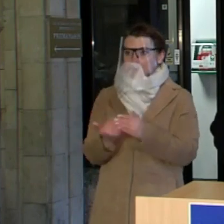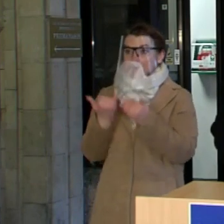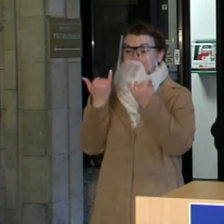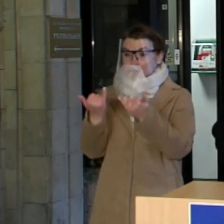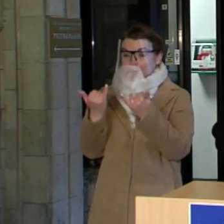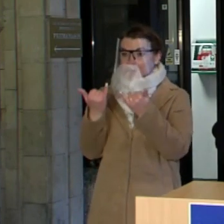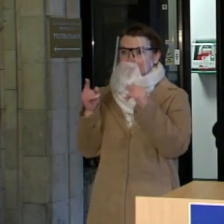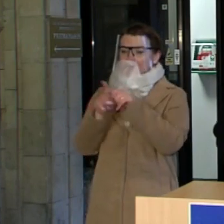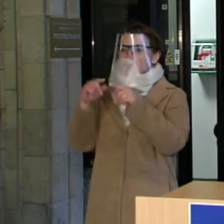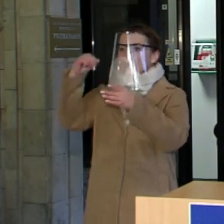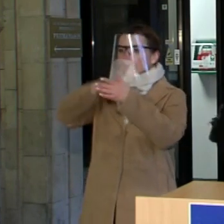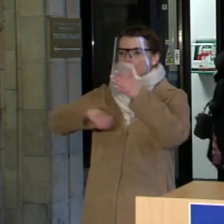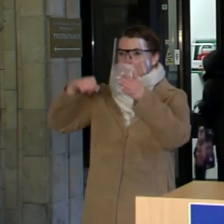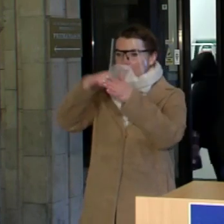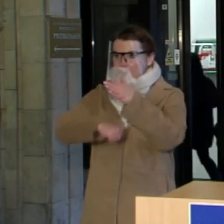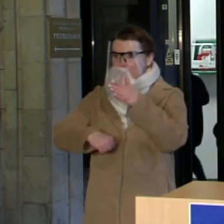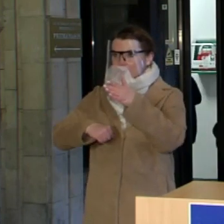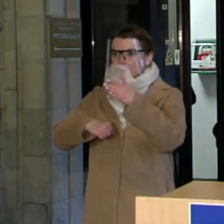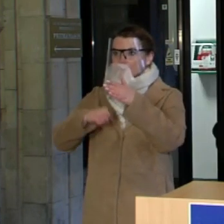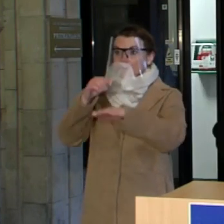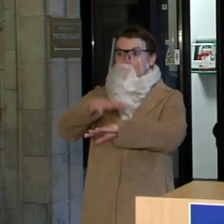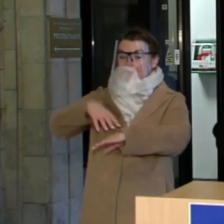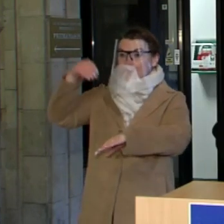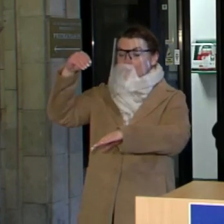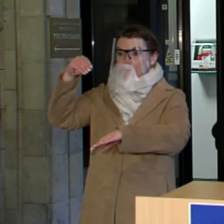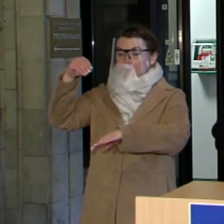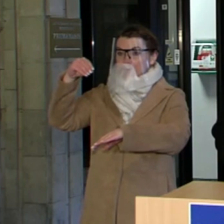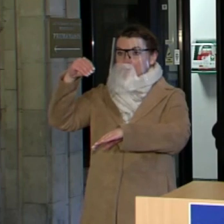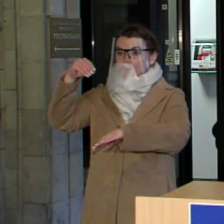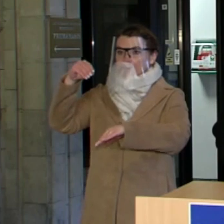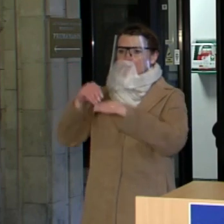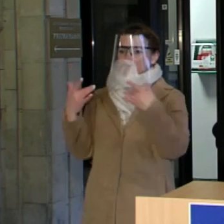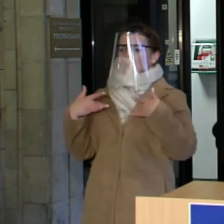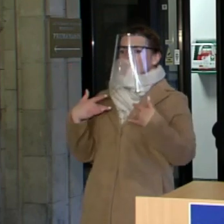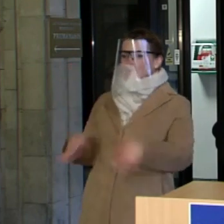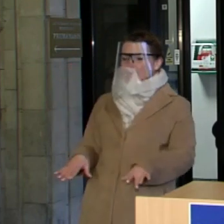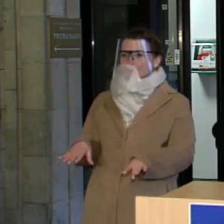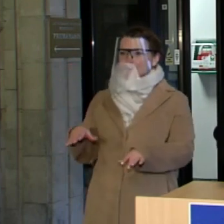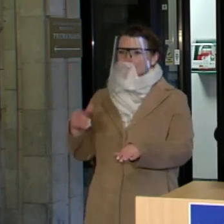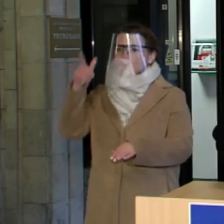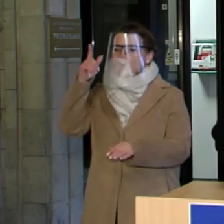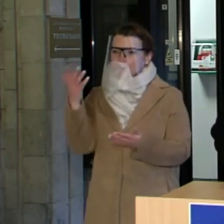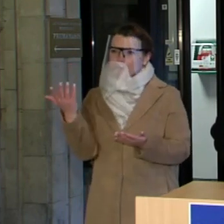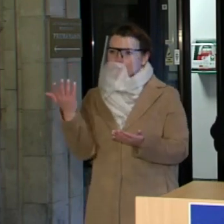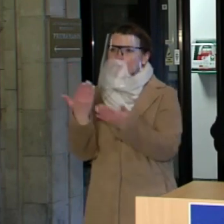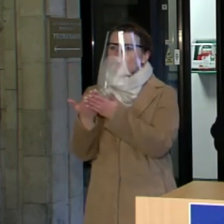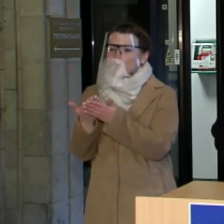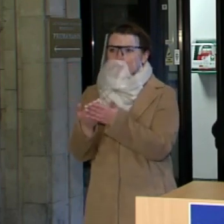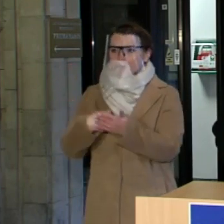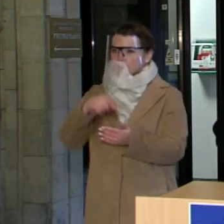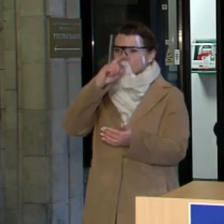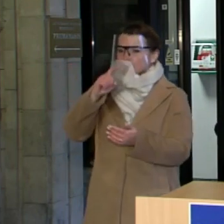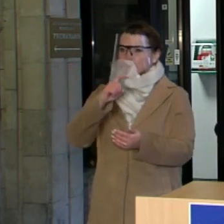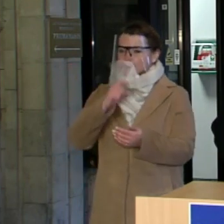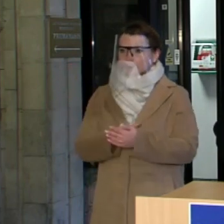nematau svarių priežašių, kodėl parlamentas turėtų nusišalinti nuo sprendimų prieimimo, neaiškodamas alternatyvių